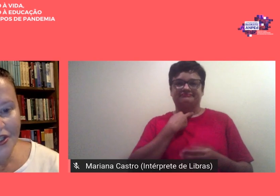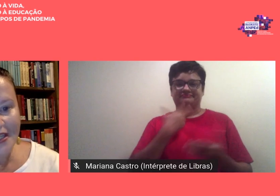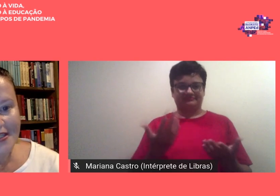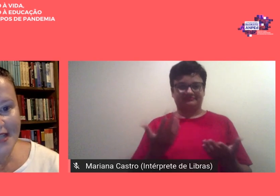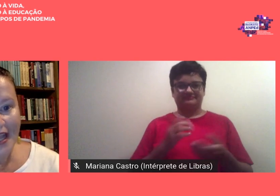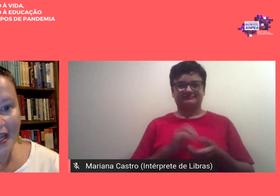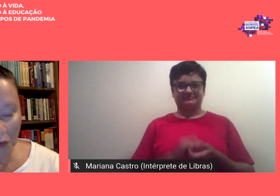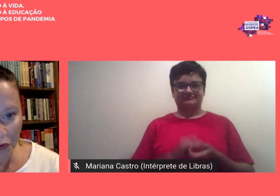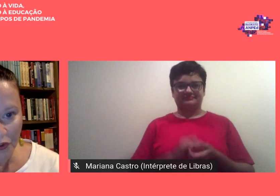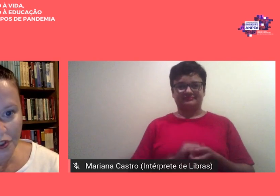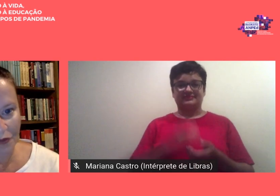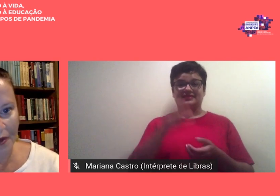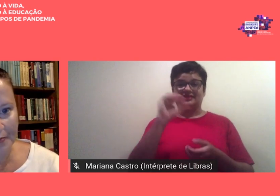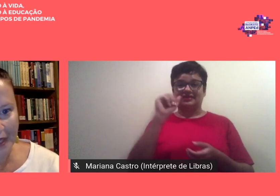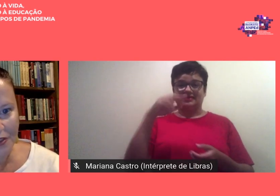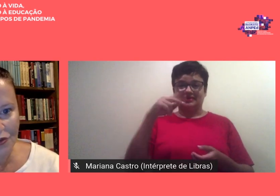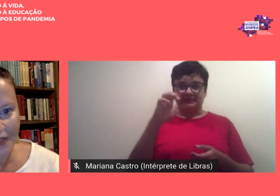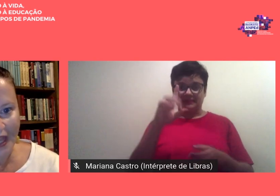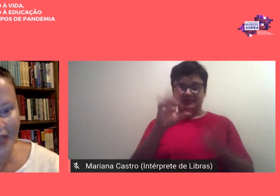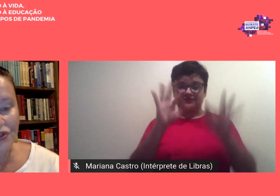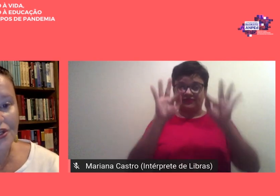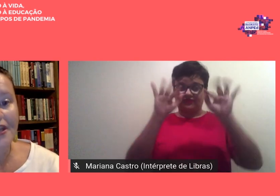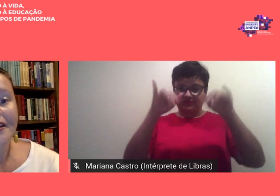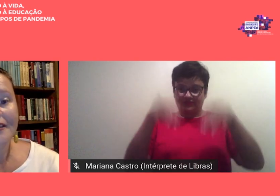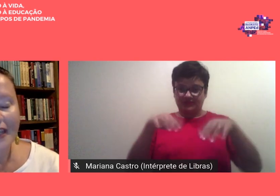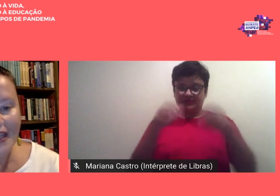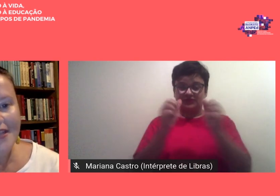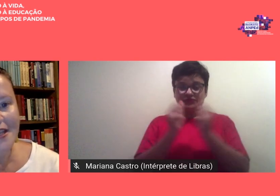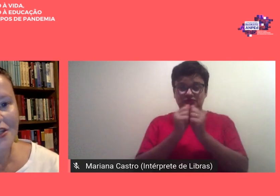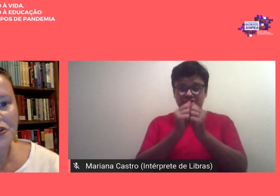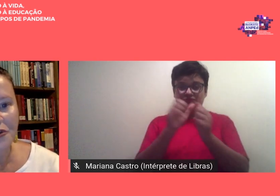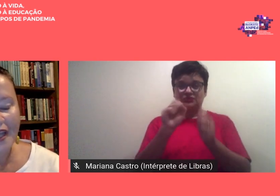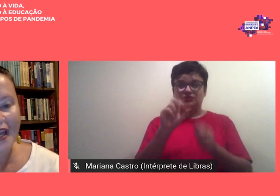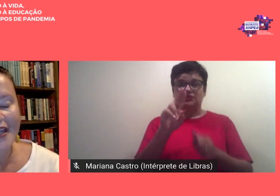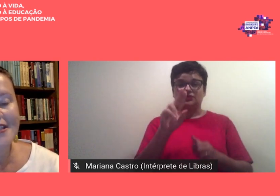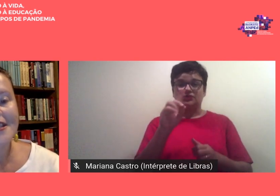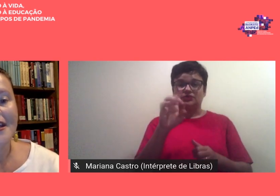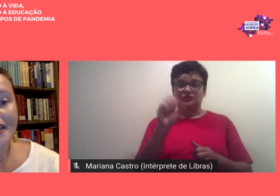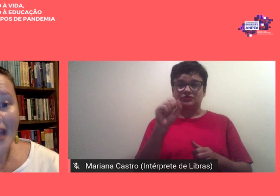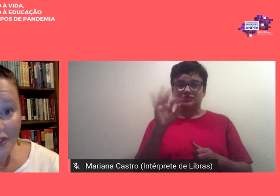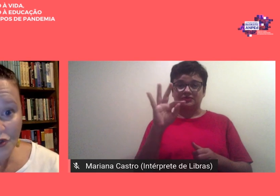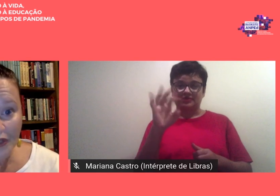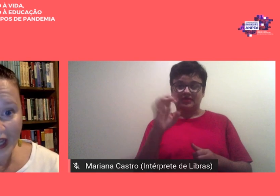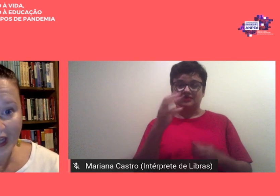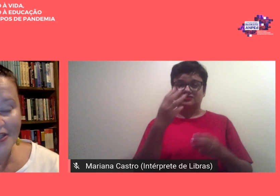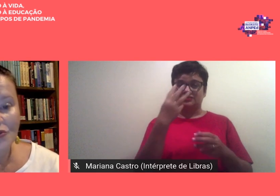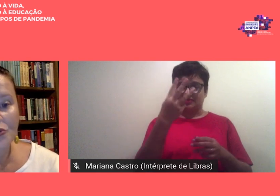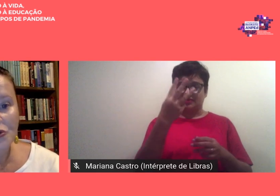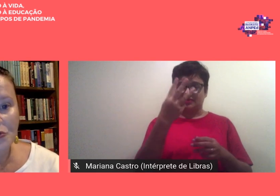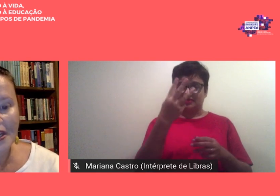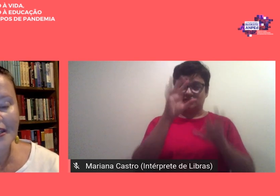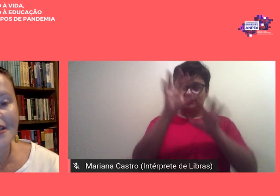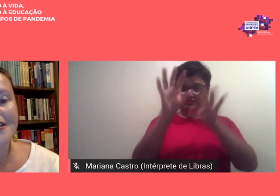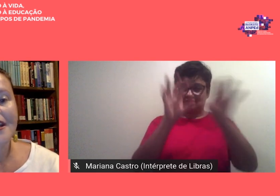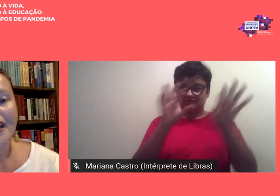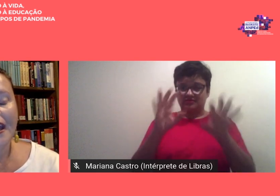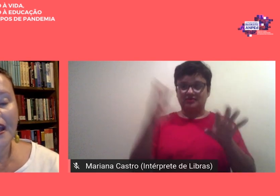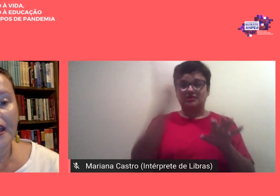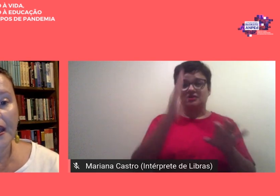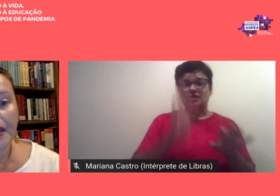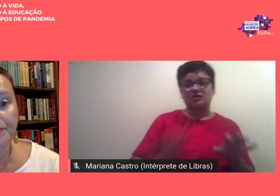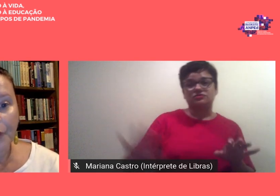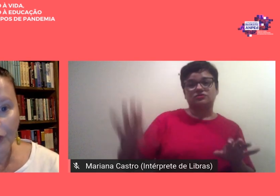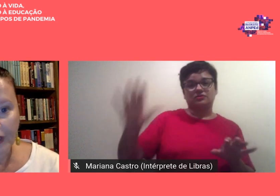Amped a serra hoje com a Amped Sudeste três regionais nacionais construídas